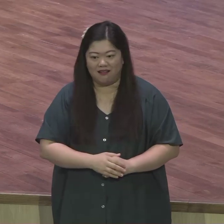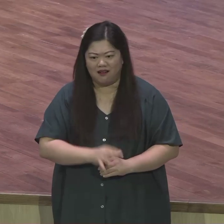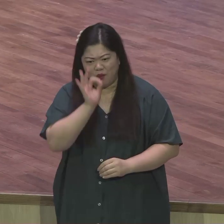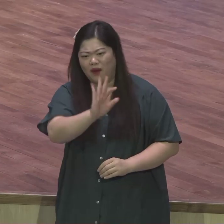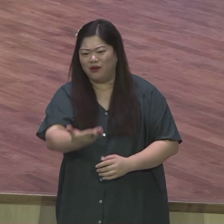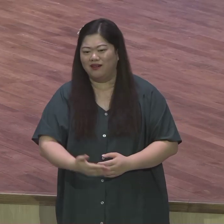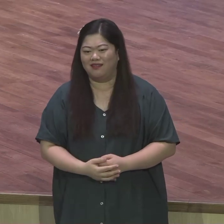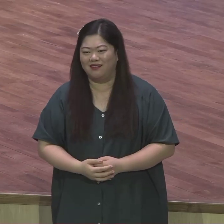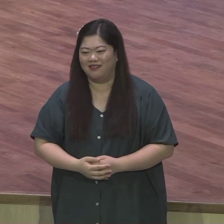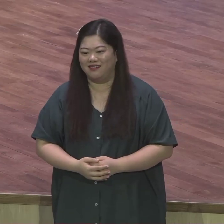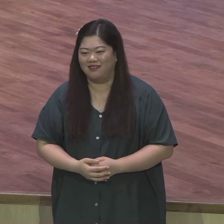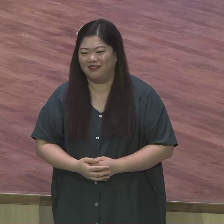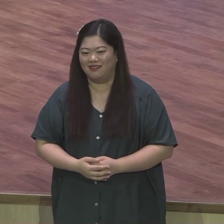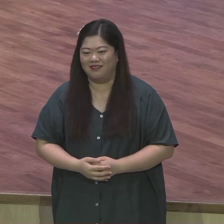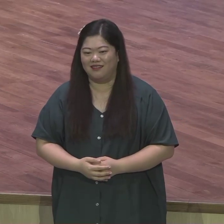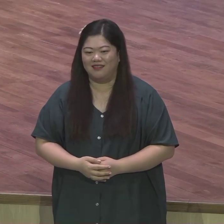세계보험화예요 아멘